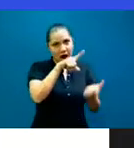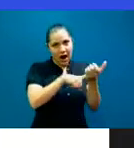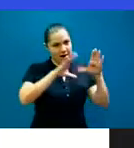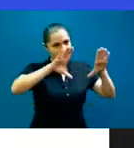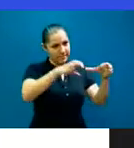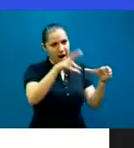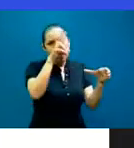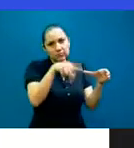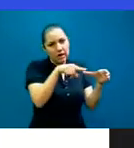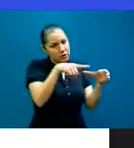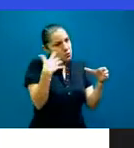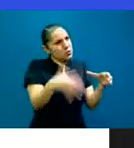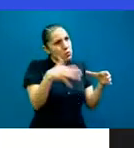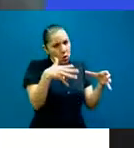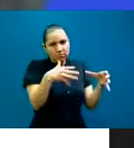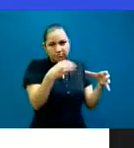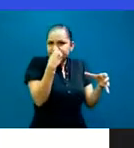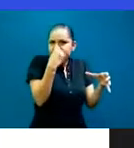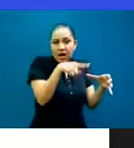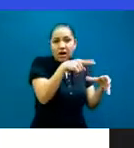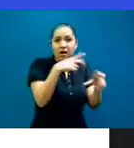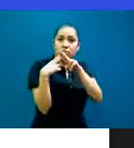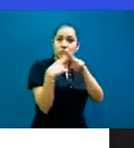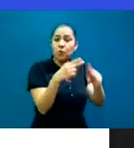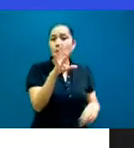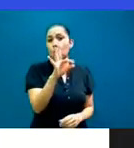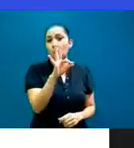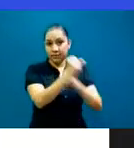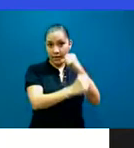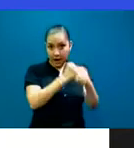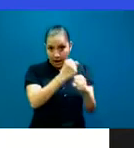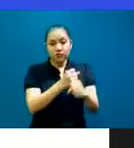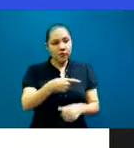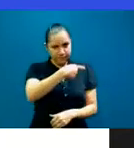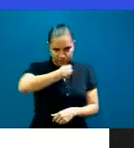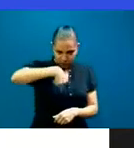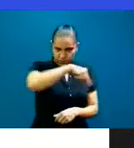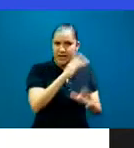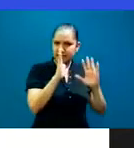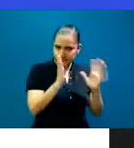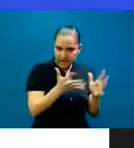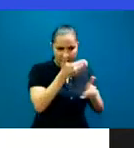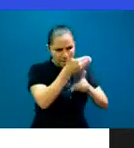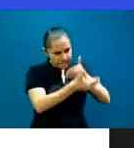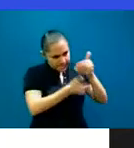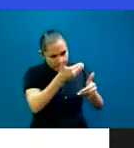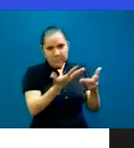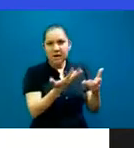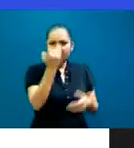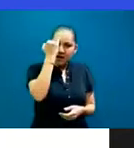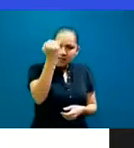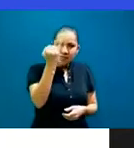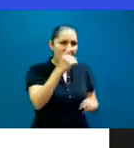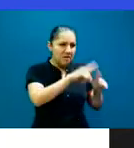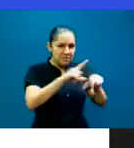cumplir 40 años. Hemos hecho las celebraciones, los hemos invitado con la pastorela, la obra de teatro.